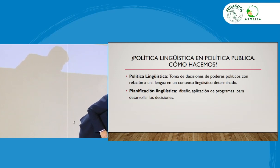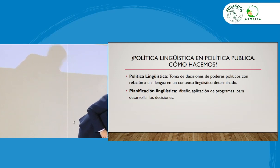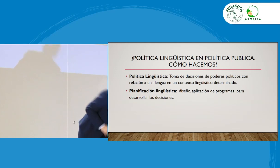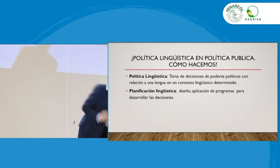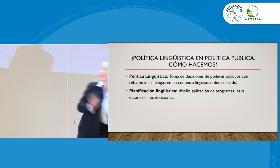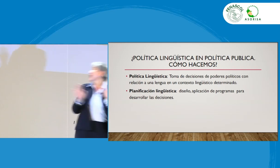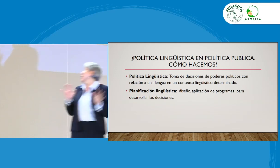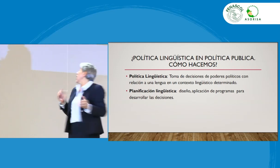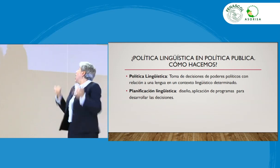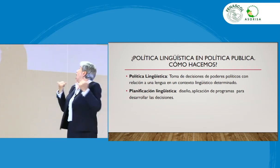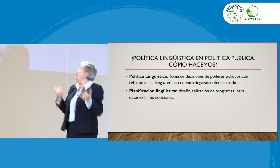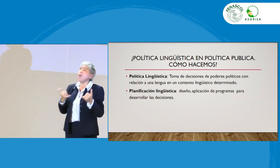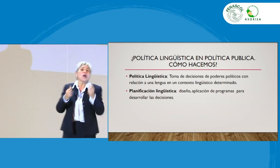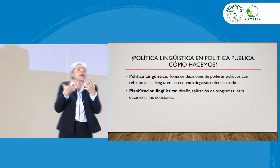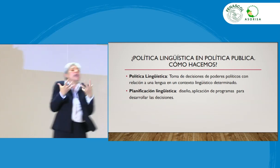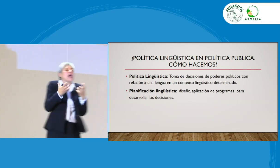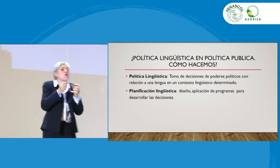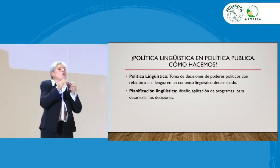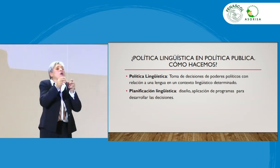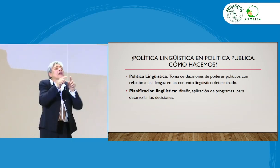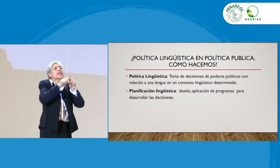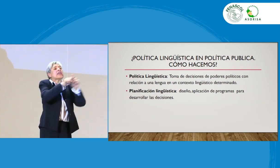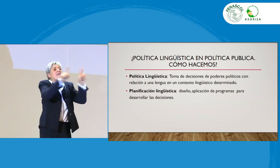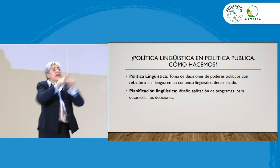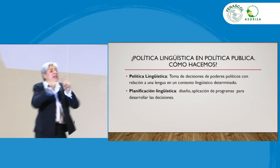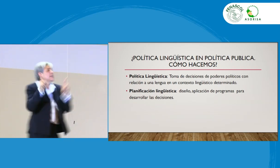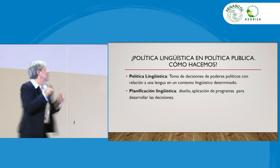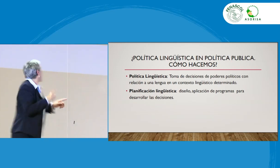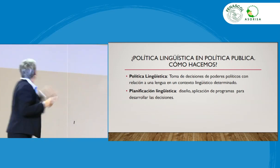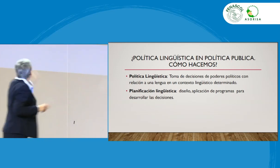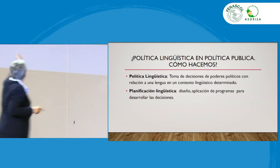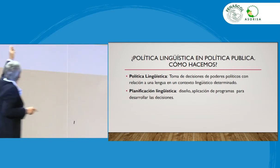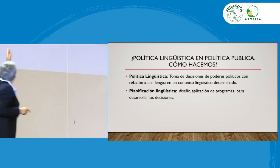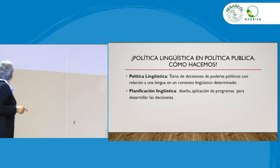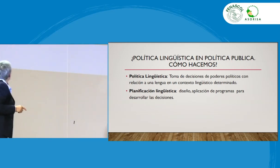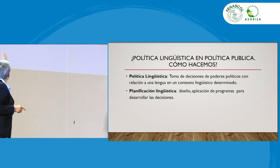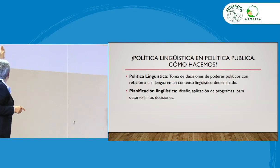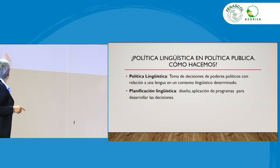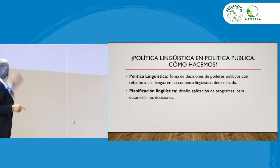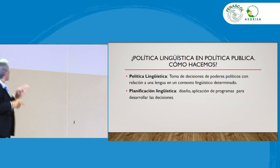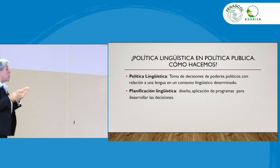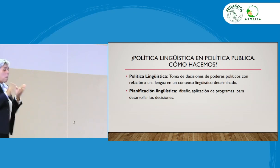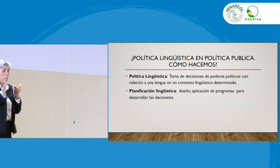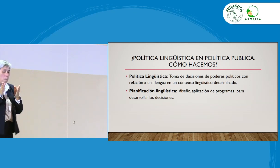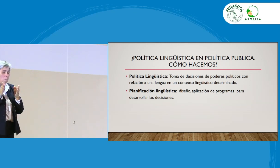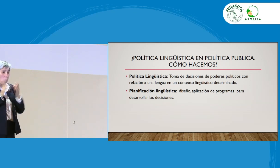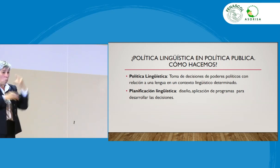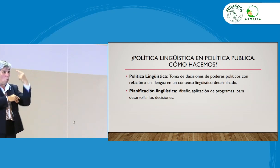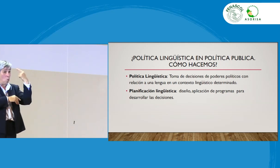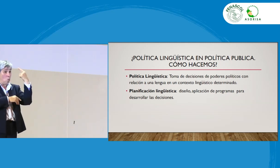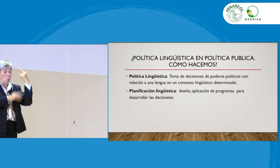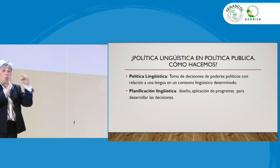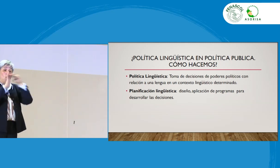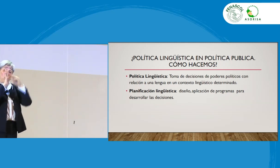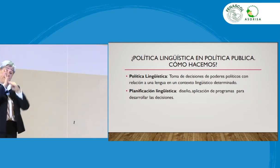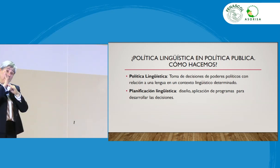Perfecto, entonces quiero hacer una diferencia entre estos dos términos. Una que es política pública